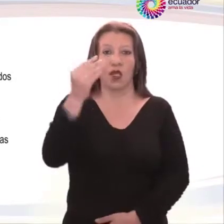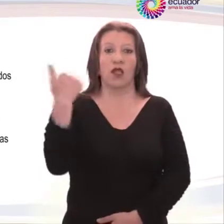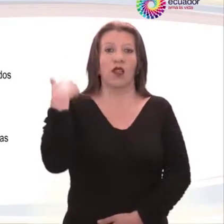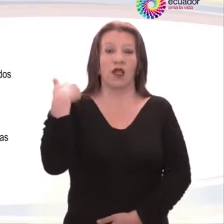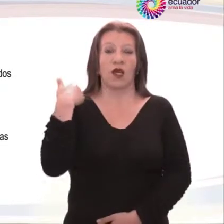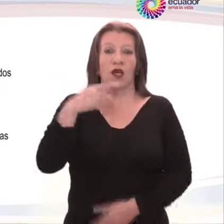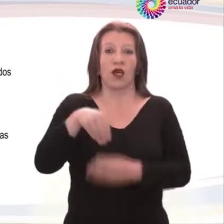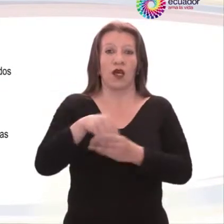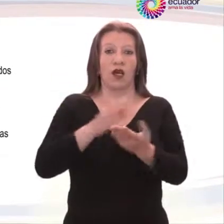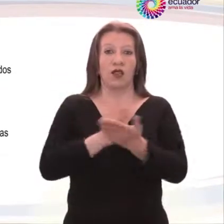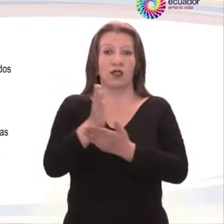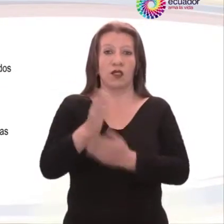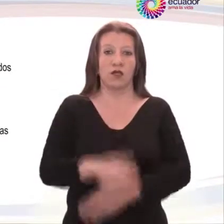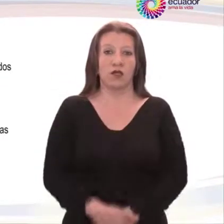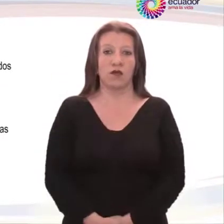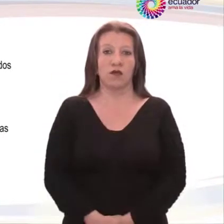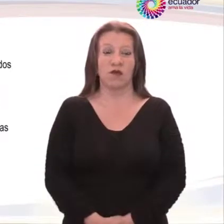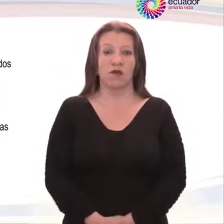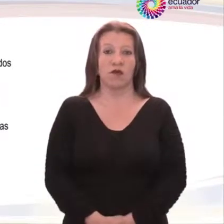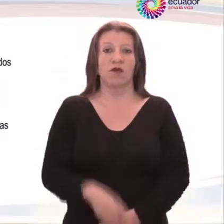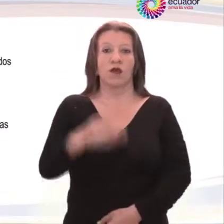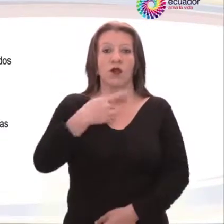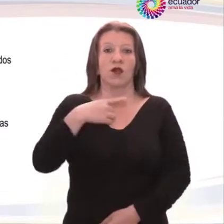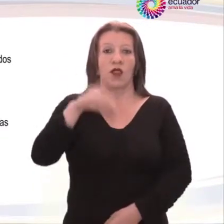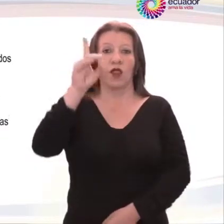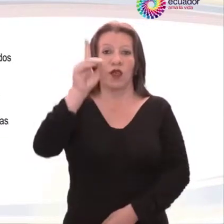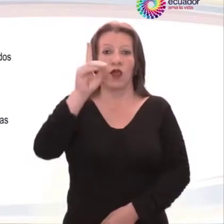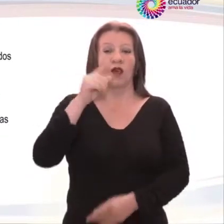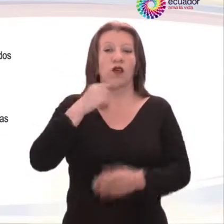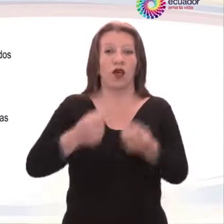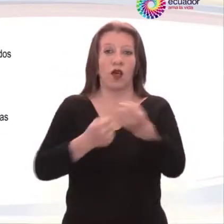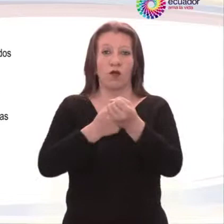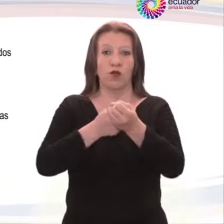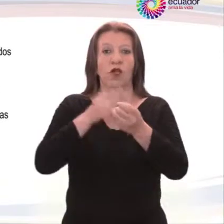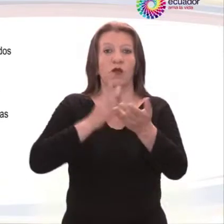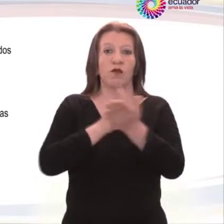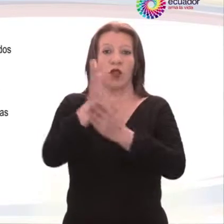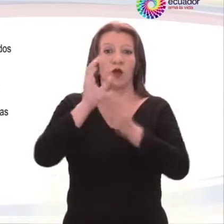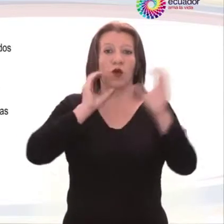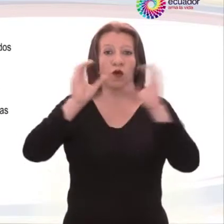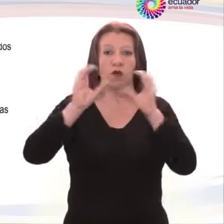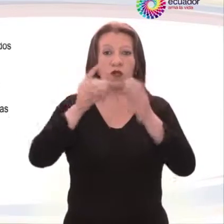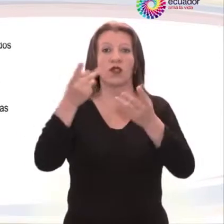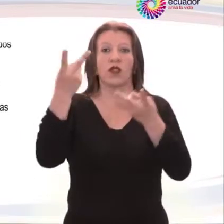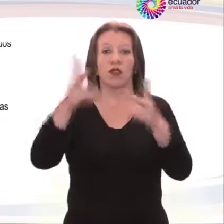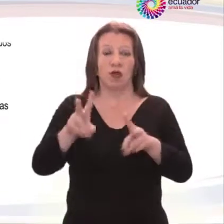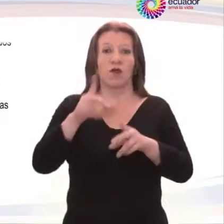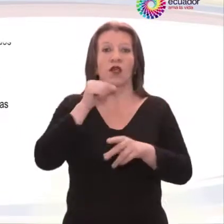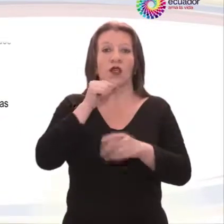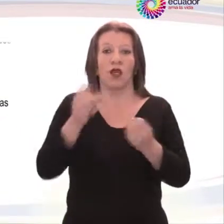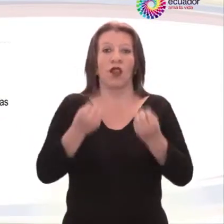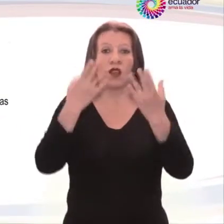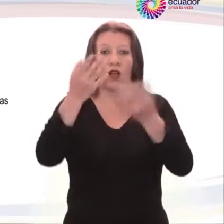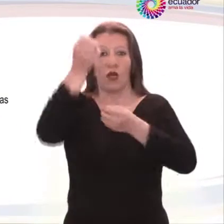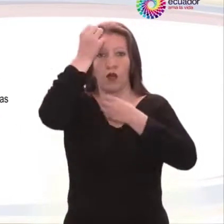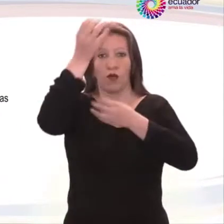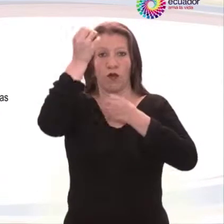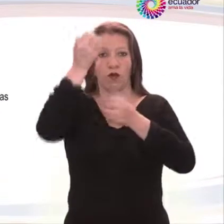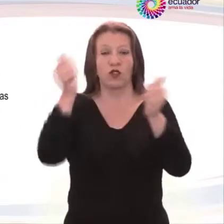acceso. d. Alentar a los medios de comunicación, incluidos los que suministran información a través